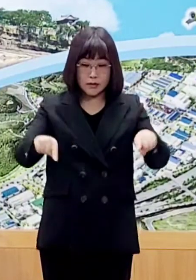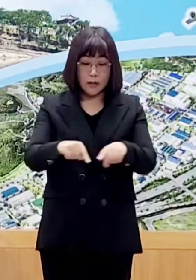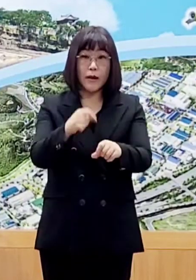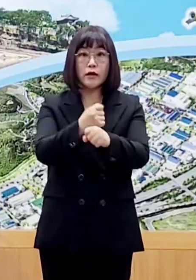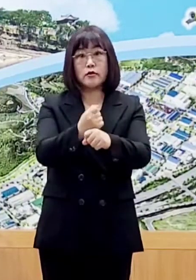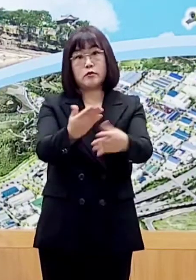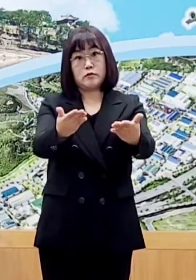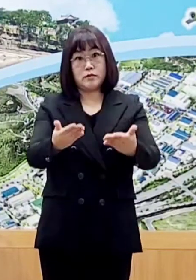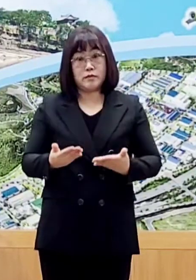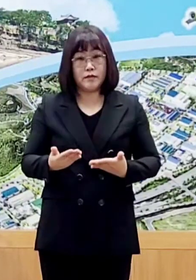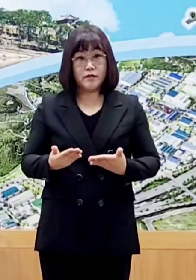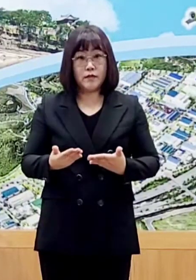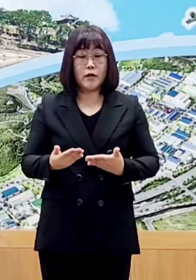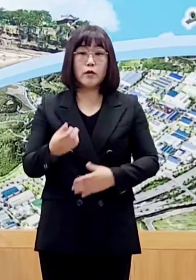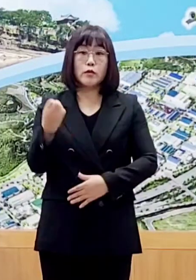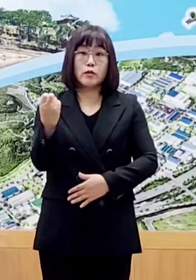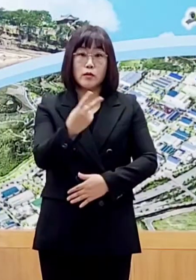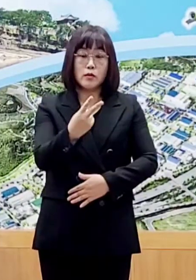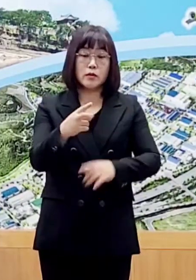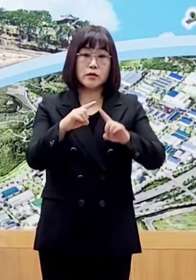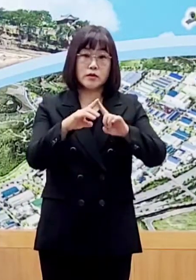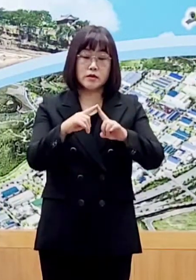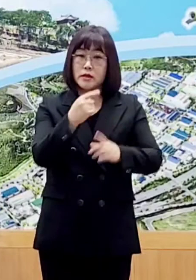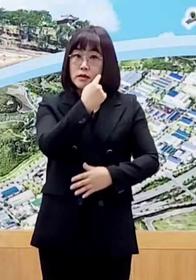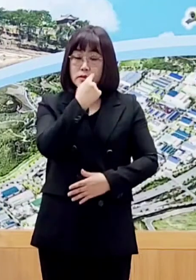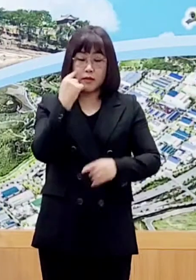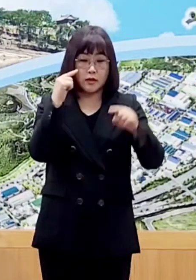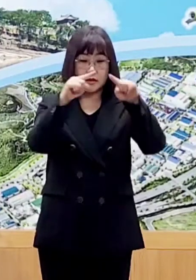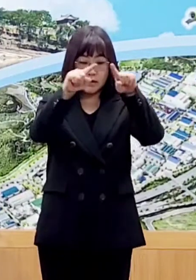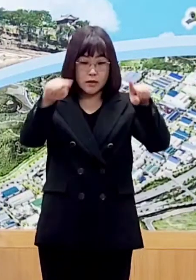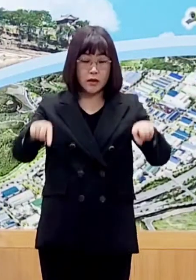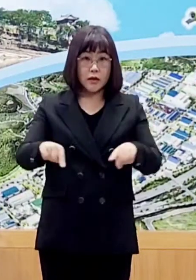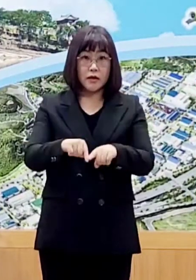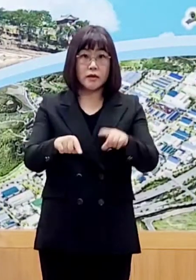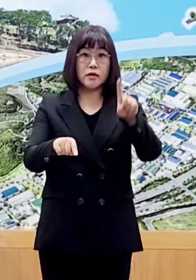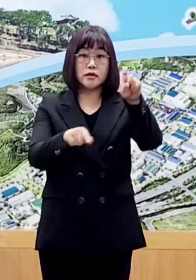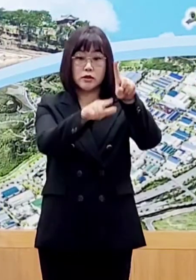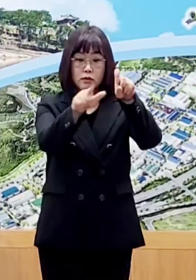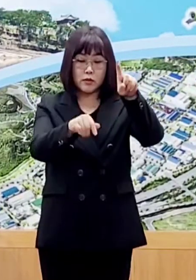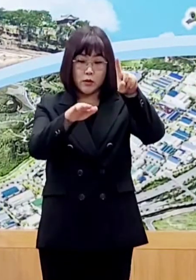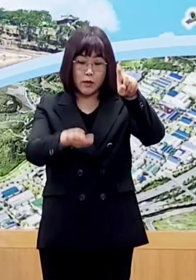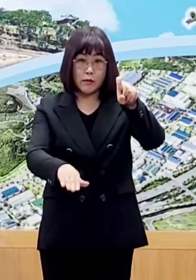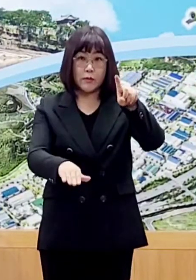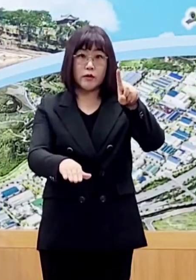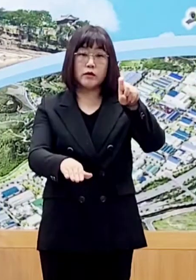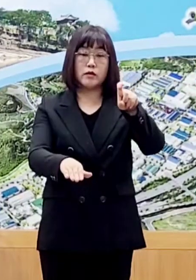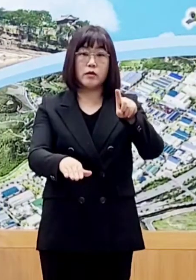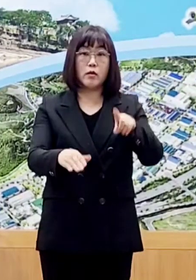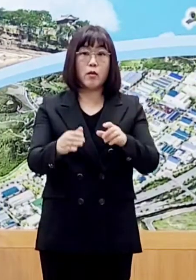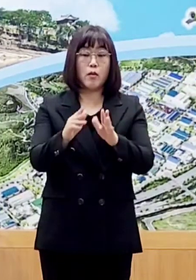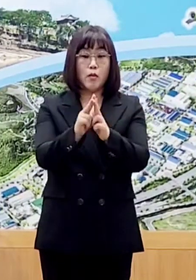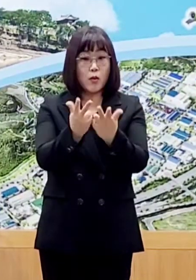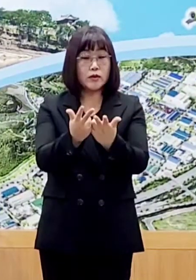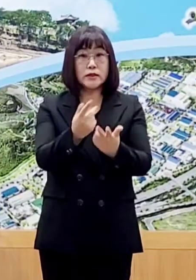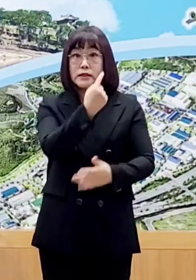접종 예외 전자증명서는 이달 말부터 본인 인정 후 발급이 가능합니다.